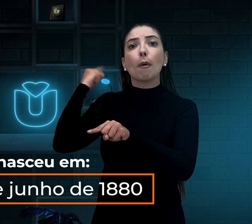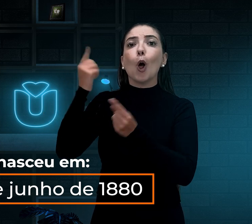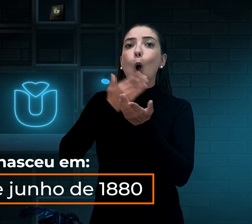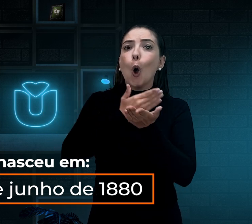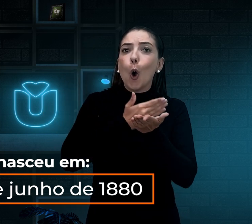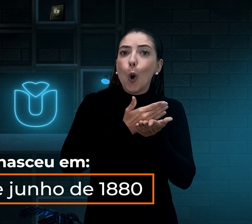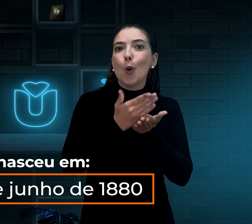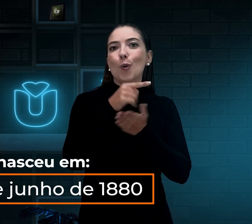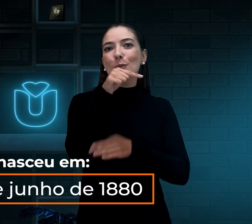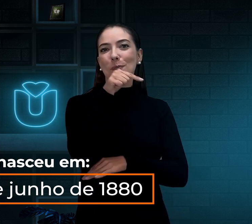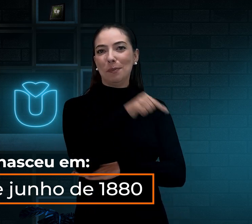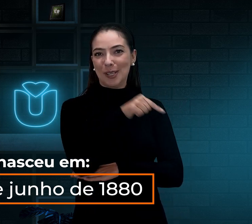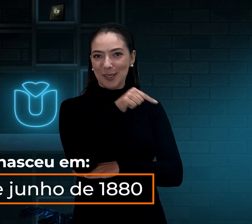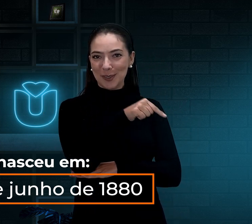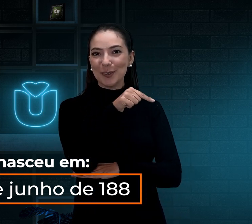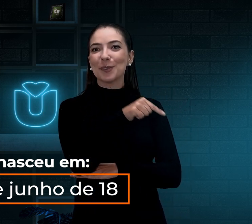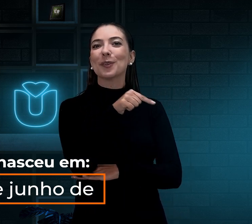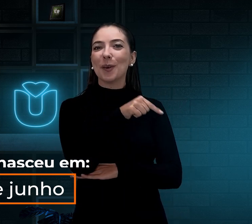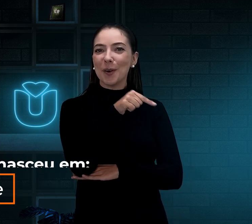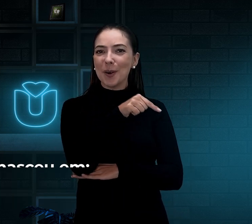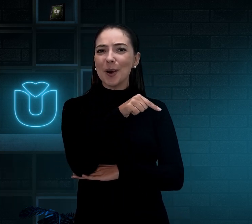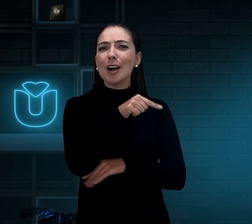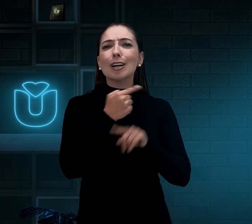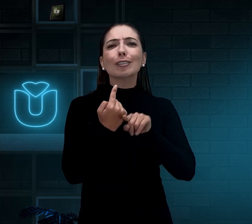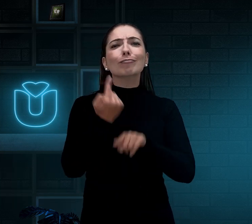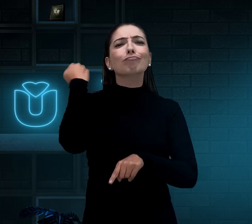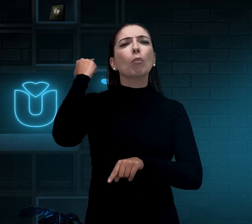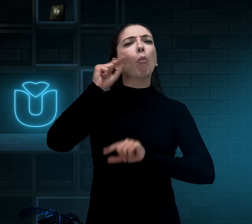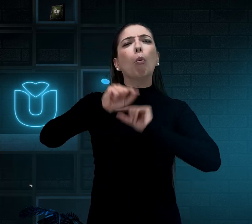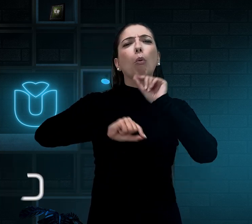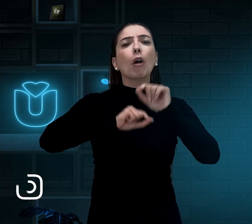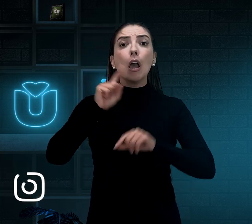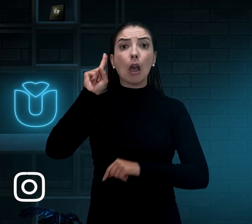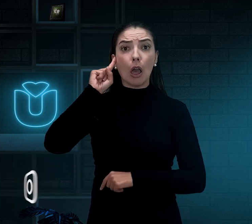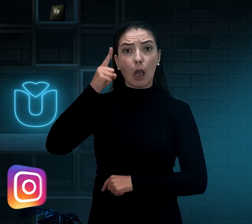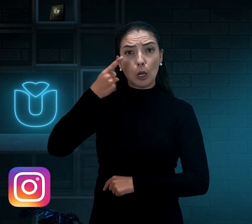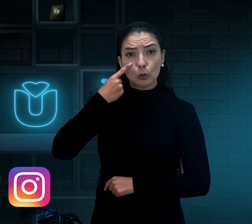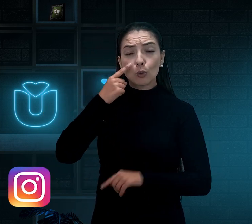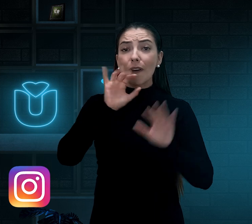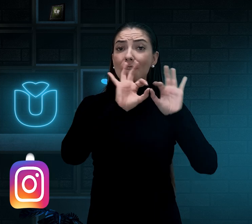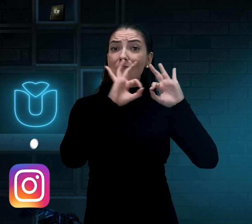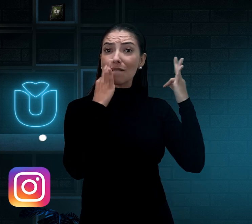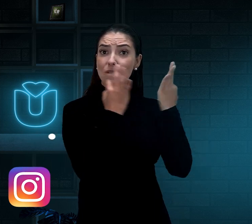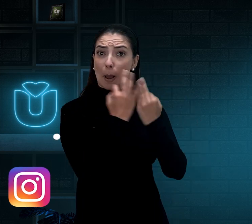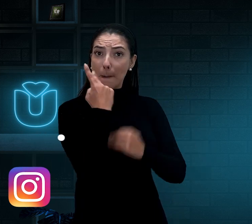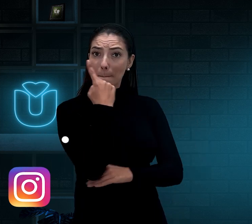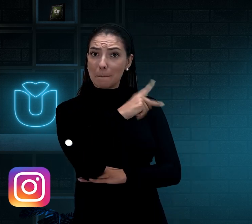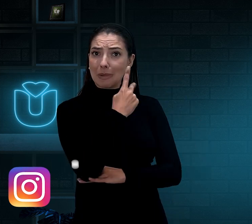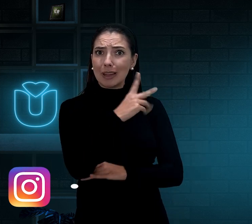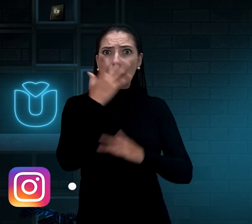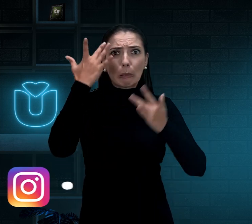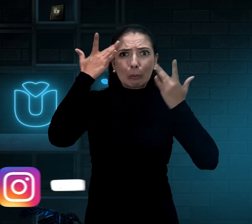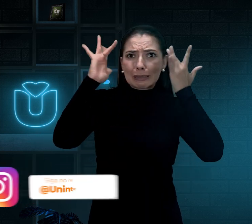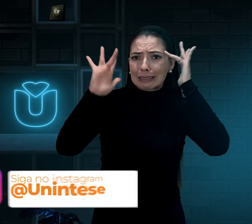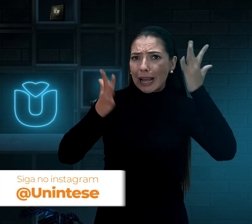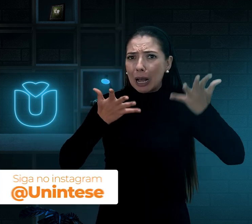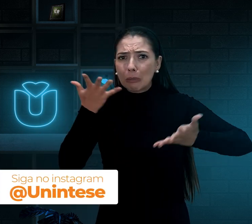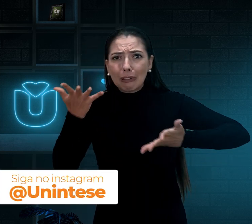e a família não sabia como se comunicar porque ela era surdo cega.